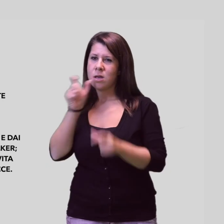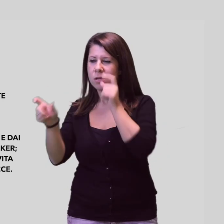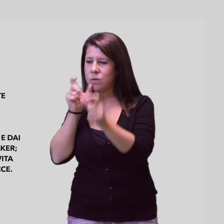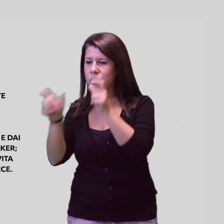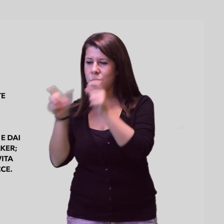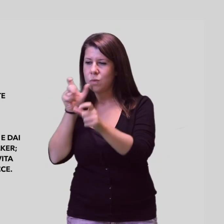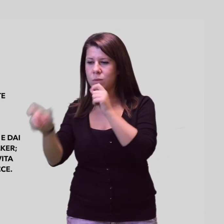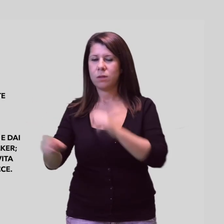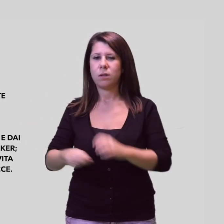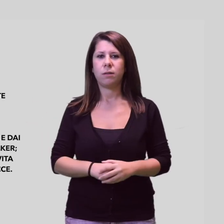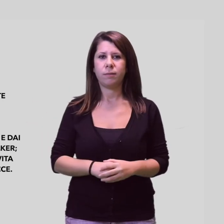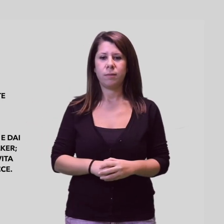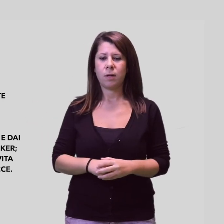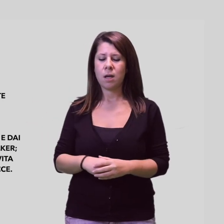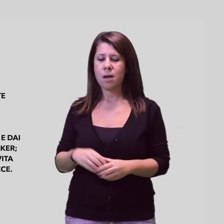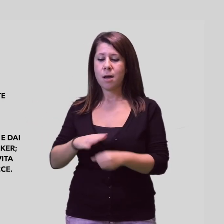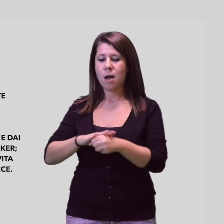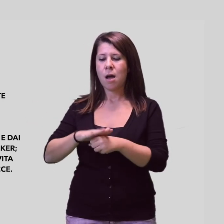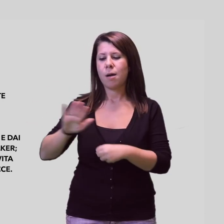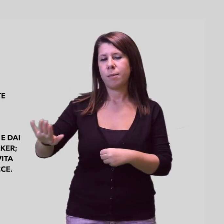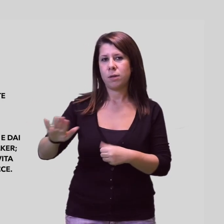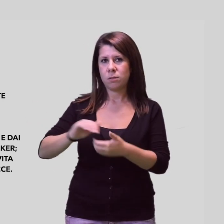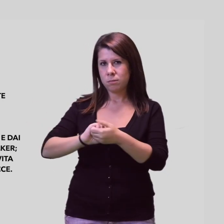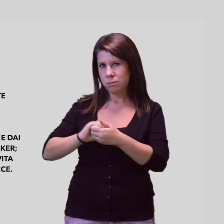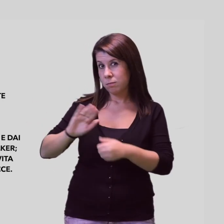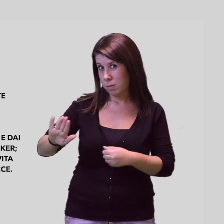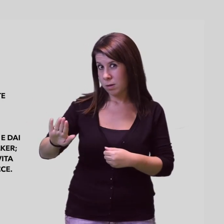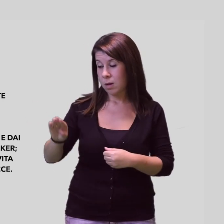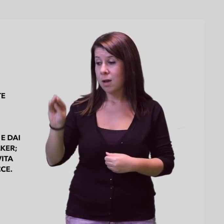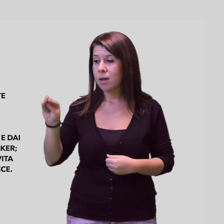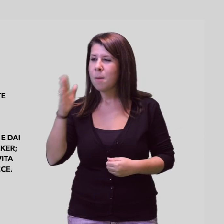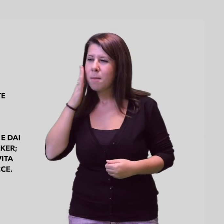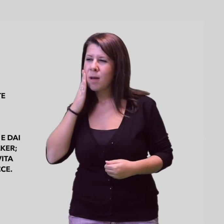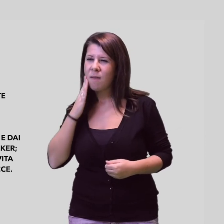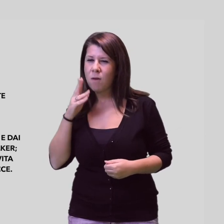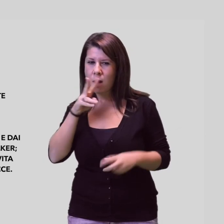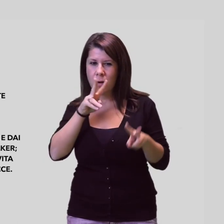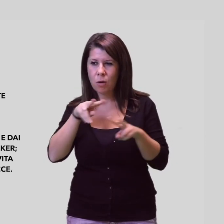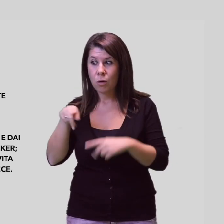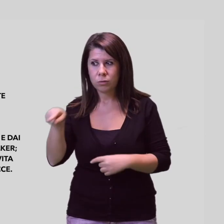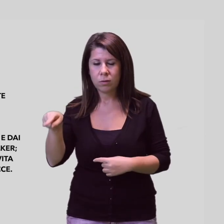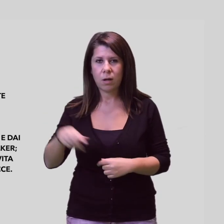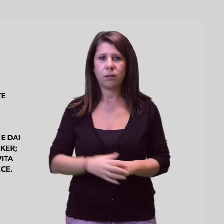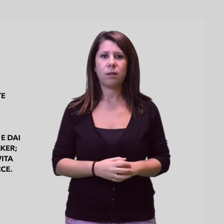Essere insultati Essere controllati dalla propria famiglia e dai propri amici su richiesta dello stalker